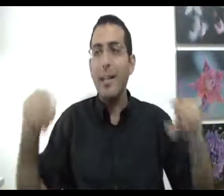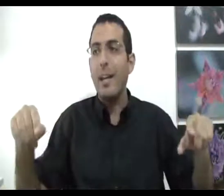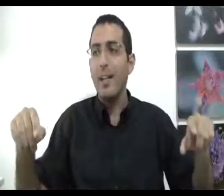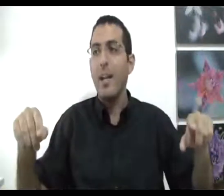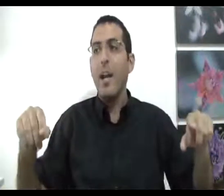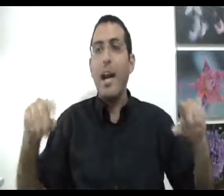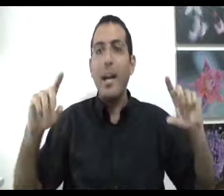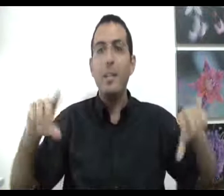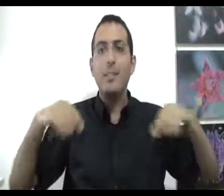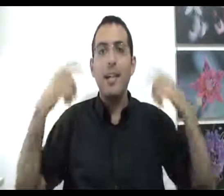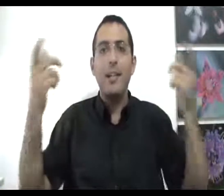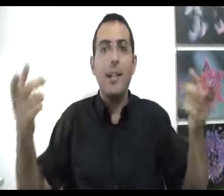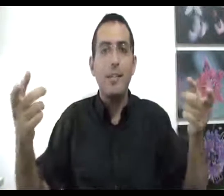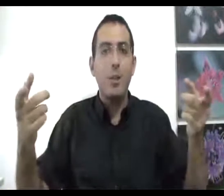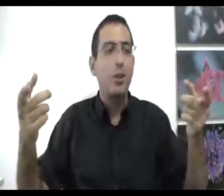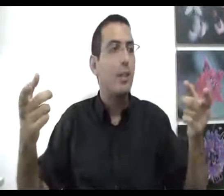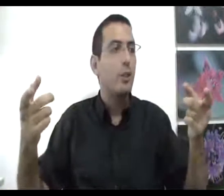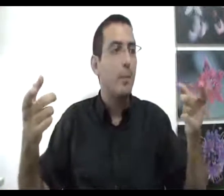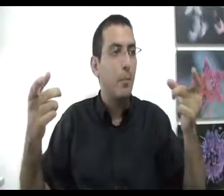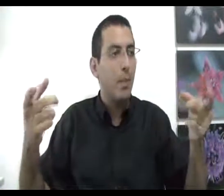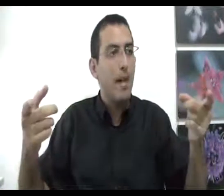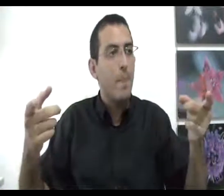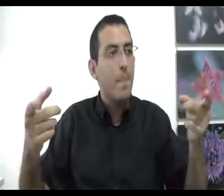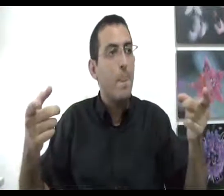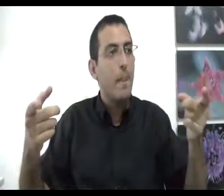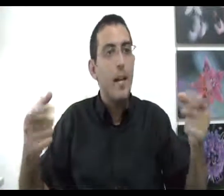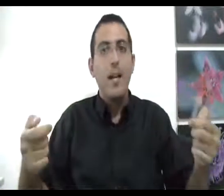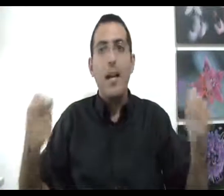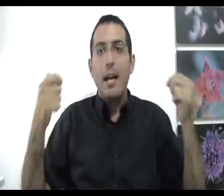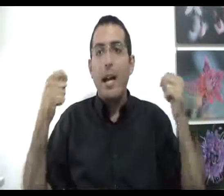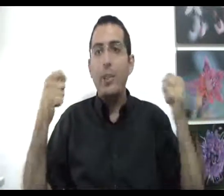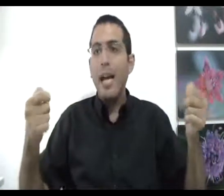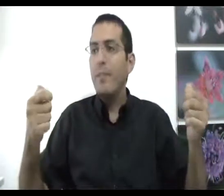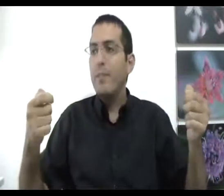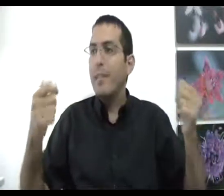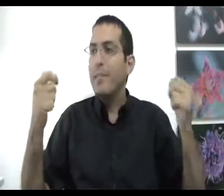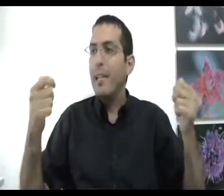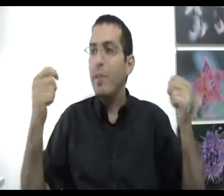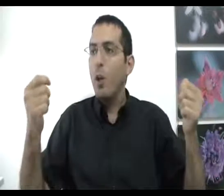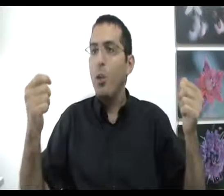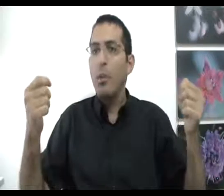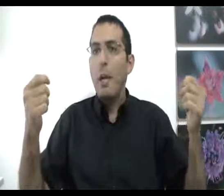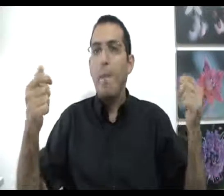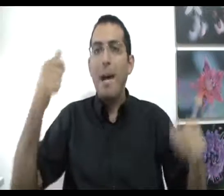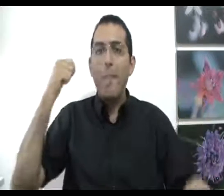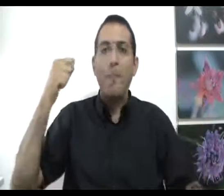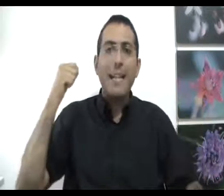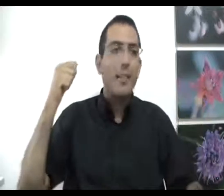כך, אחרי שהצלחת להיכנס לראש של אדם שבא מולך עכשיו תנסה לבדוק מה בידע